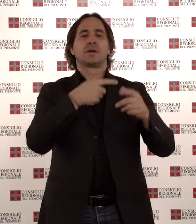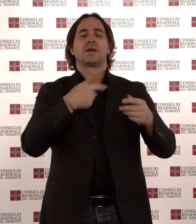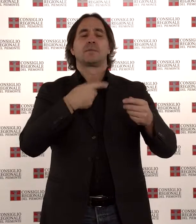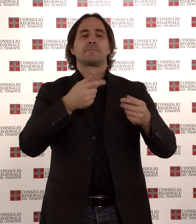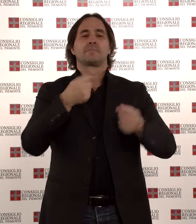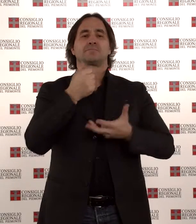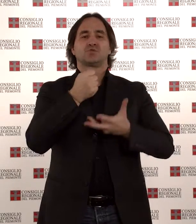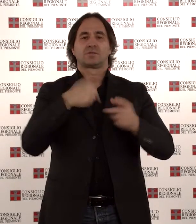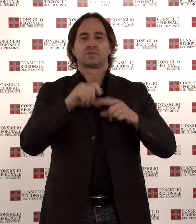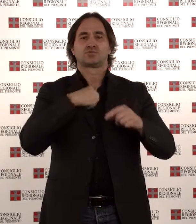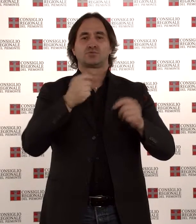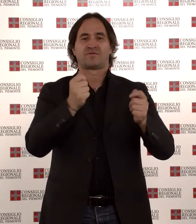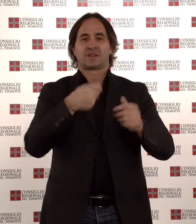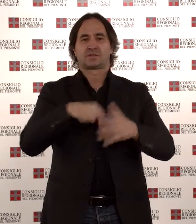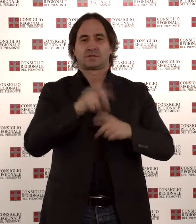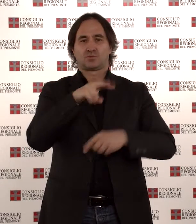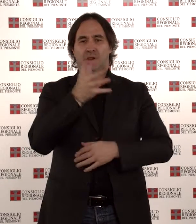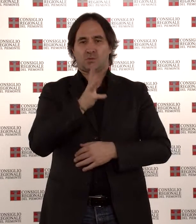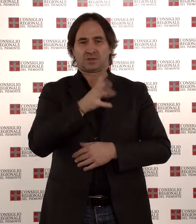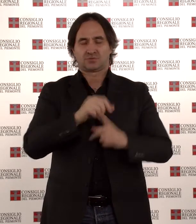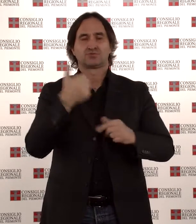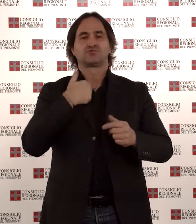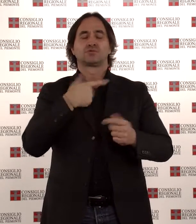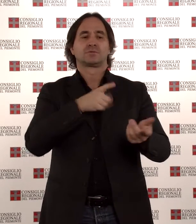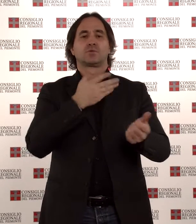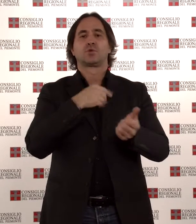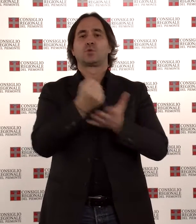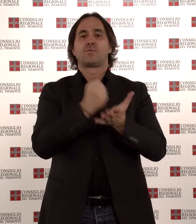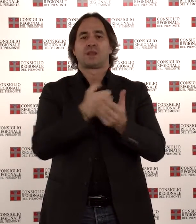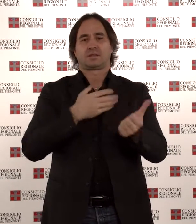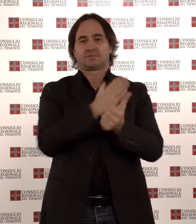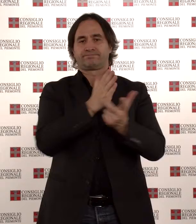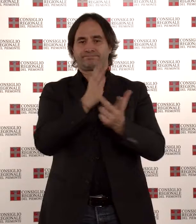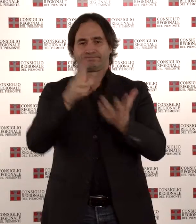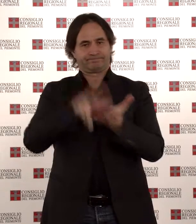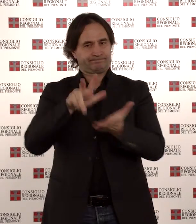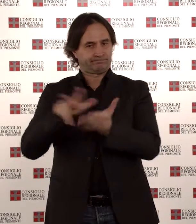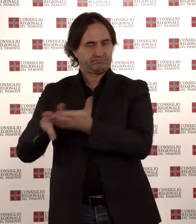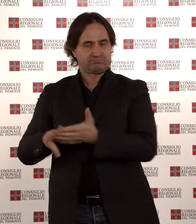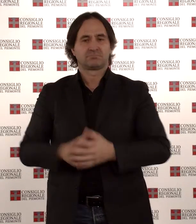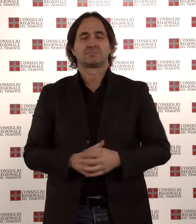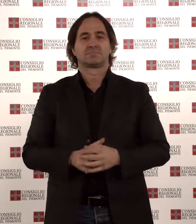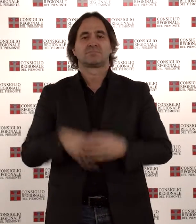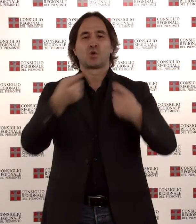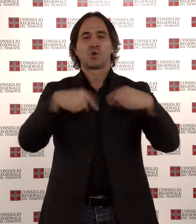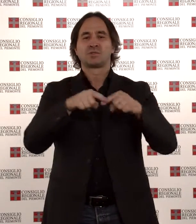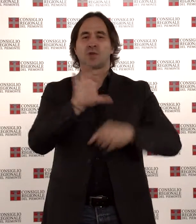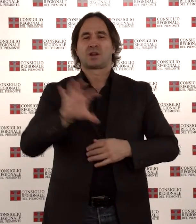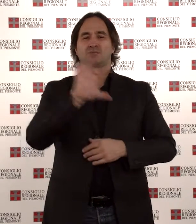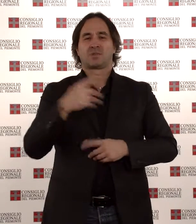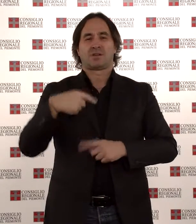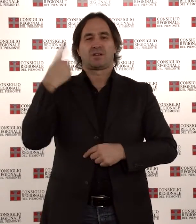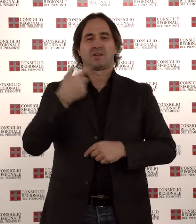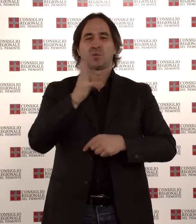esaminati e votati anche diversi documenti di indirizzo. In copertina. Il Consiglio regionale ha approvato il 15